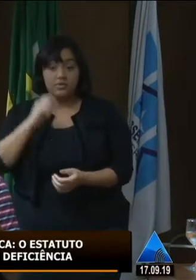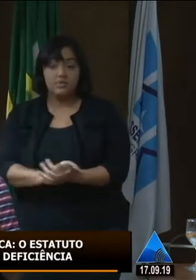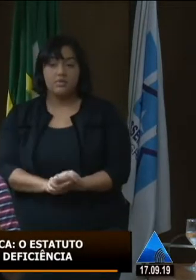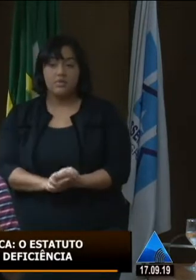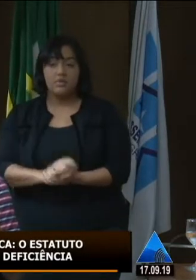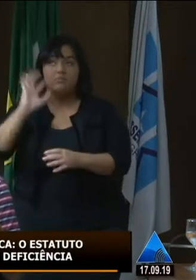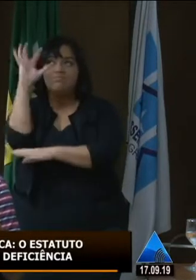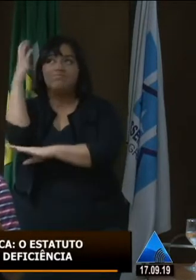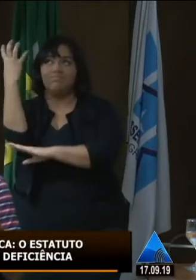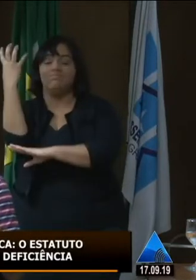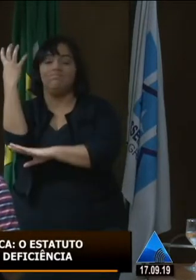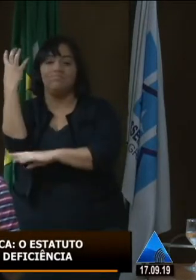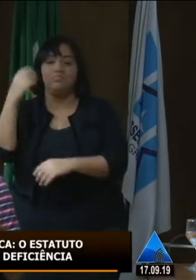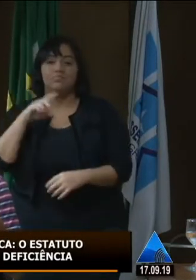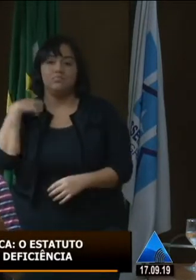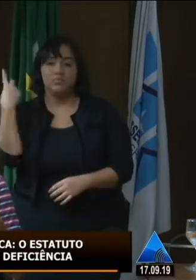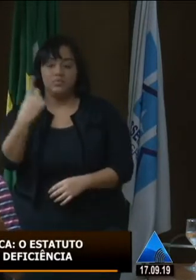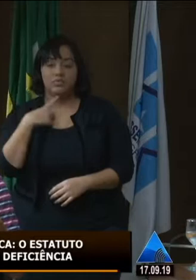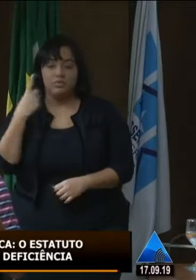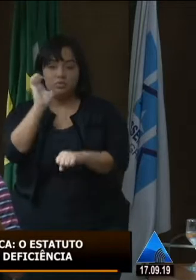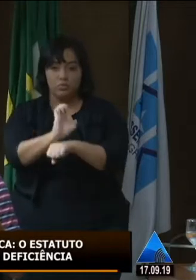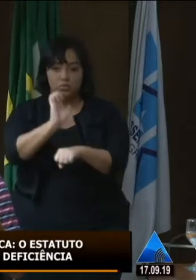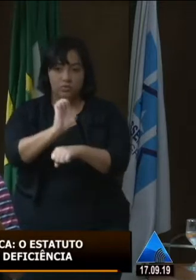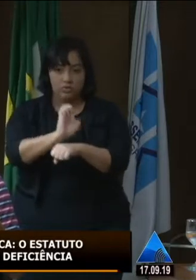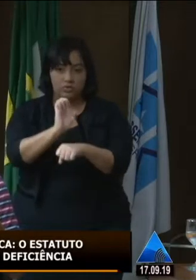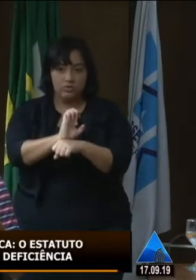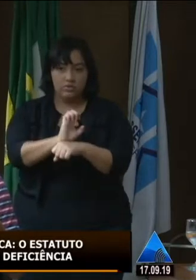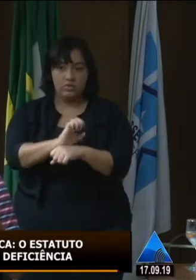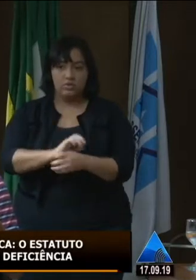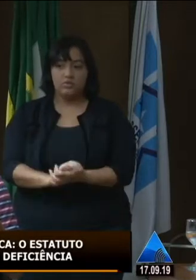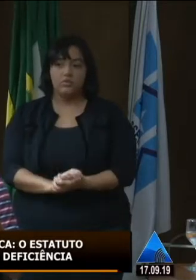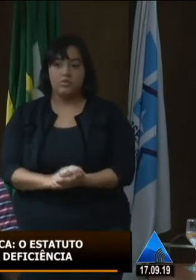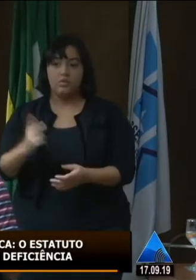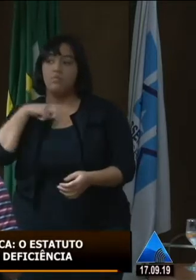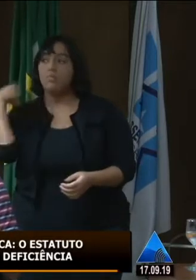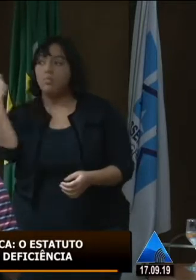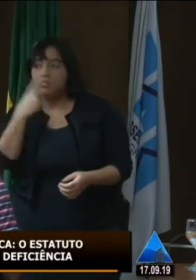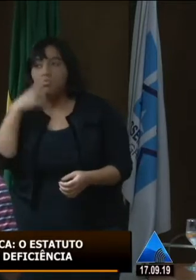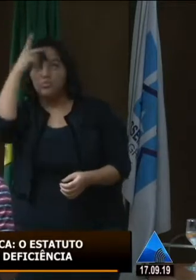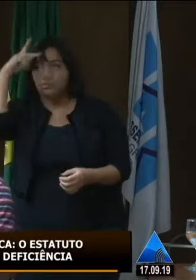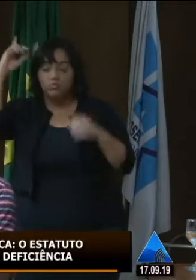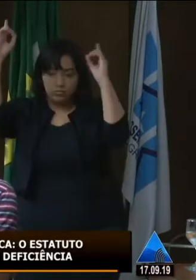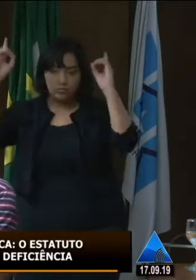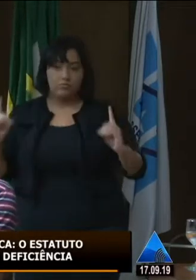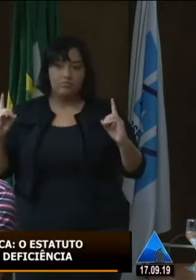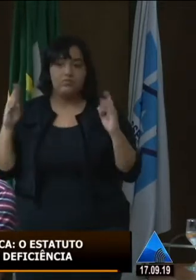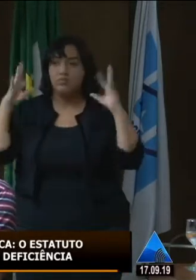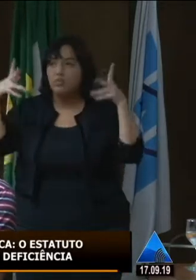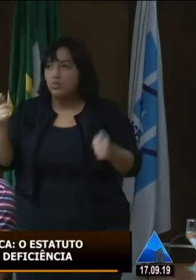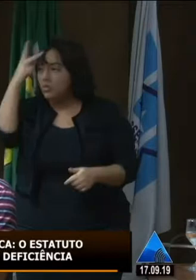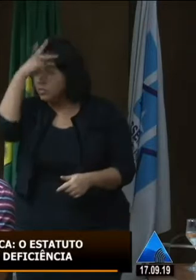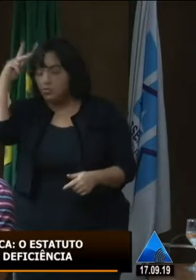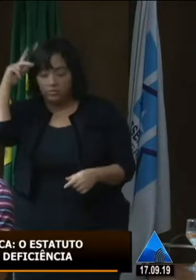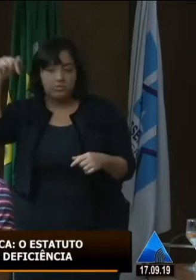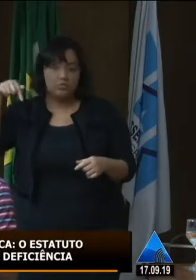ter o Estado para a gente também. Porque esse Estado também é de todas as pessoas com deficiência e de todas as pessoas que